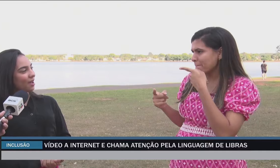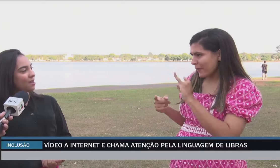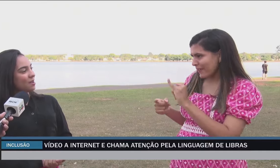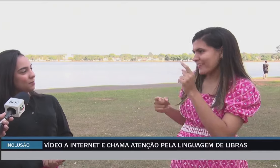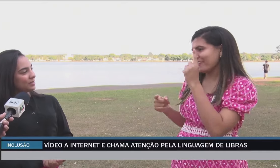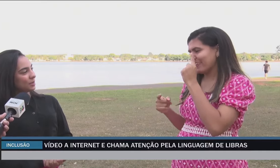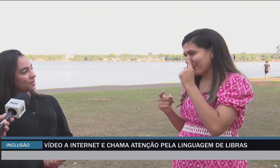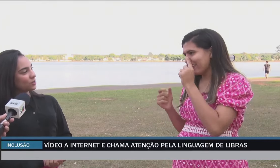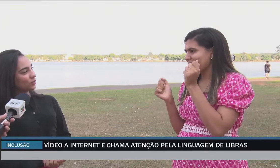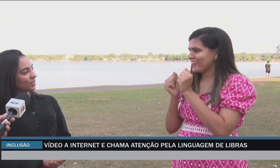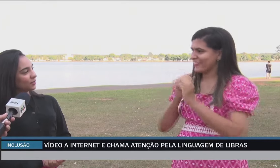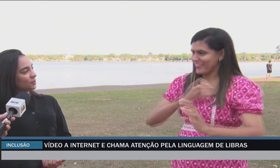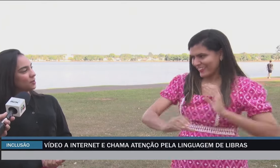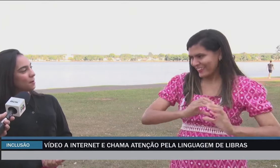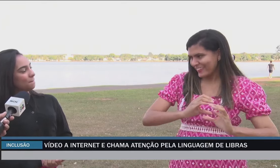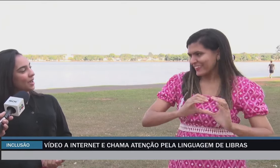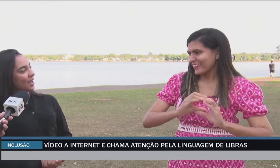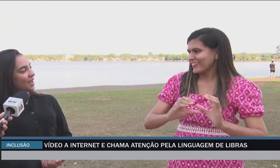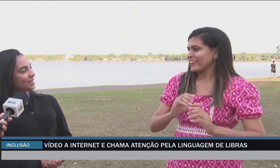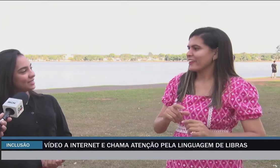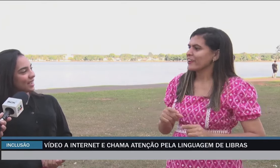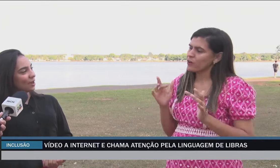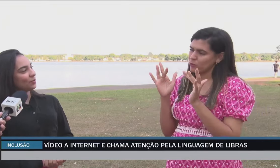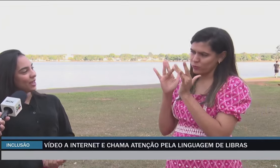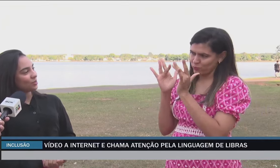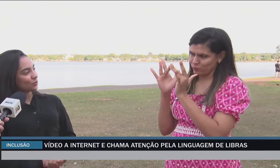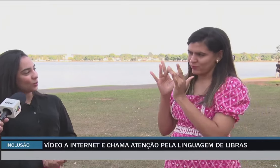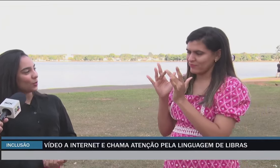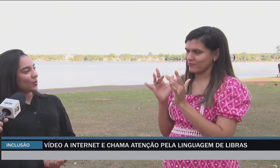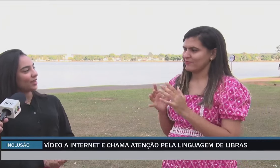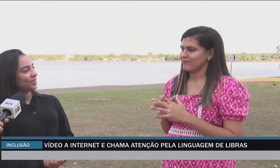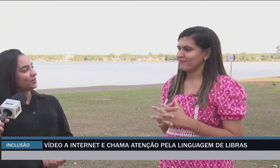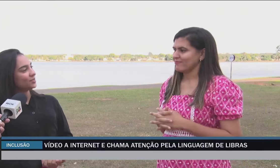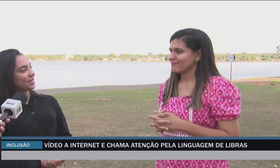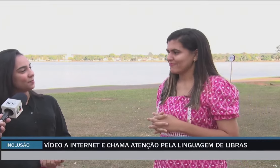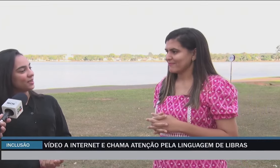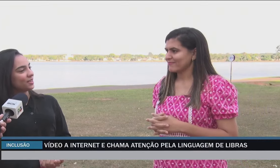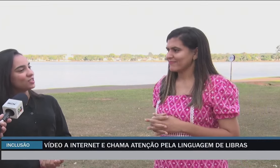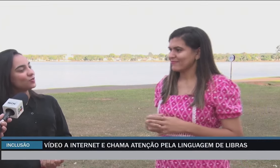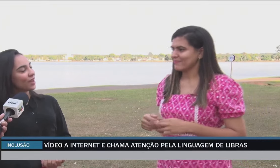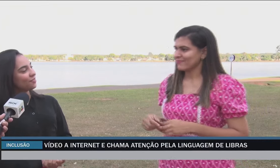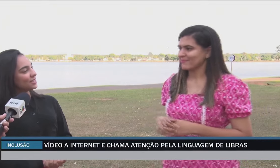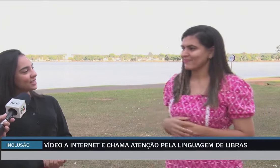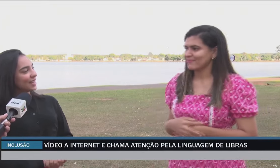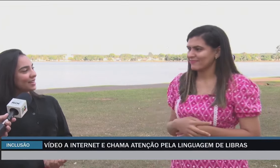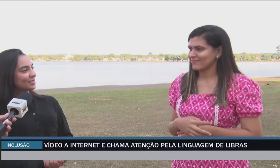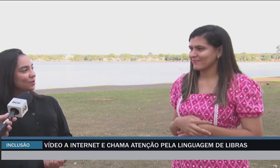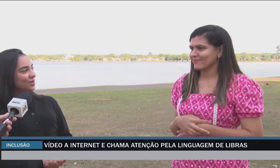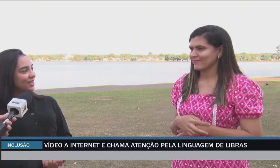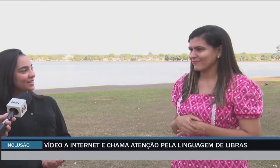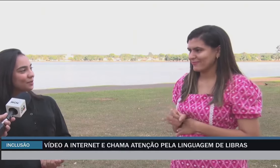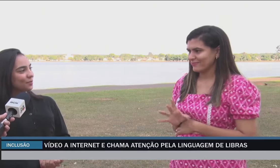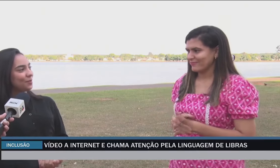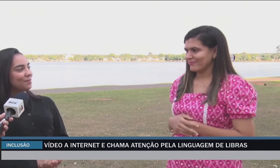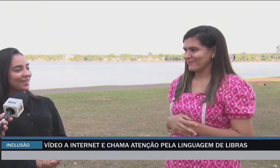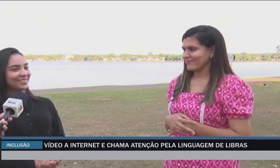sempre estar ajudando. Mas eu, né? Junto com o meu marido, sempre a gente vai facilitar aí nessa comunicação para o bebê. O